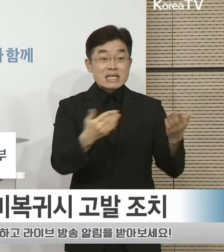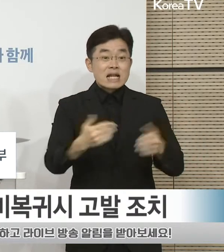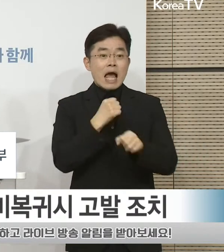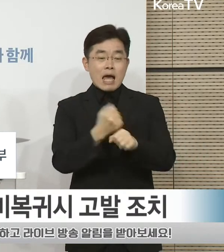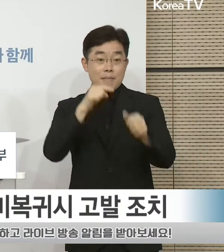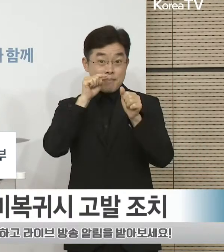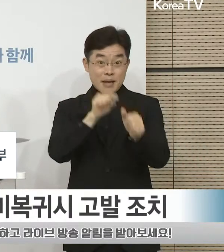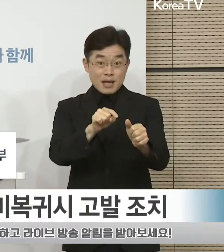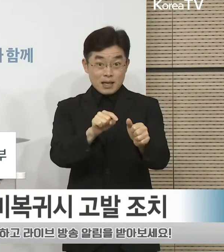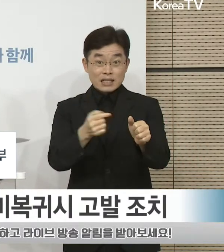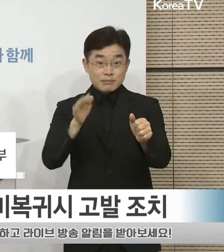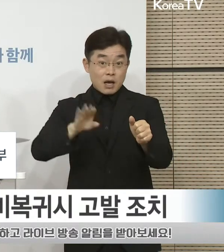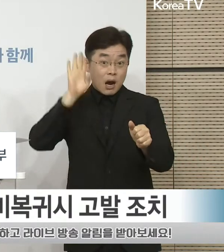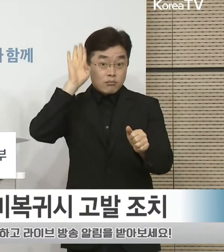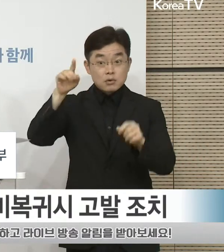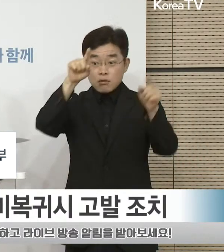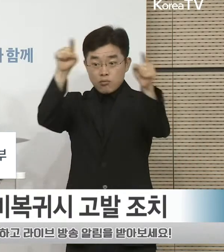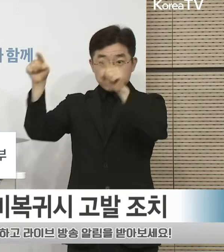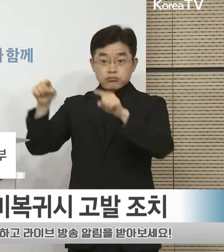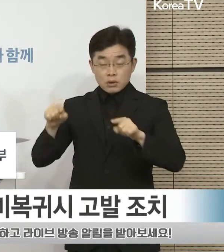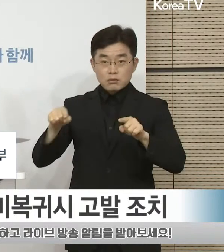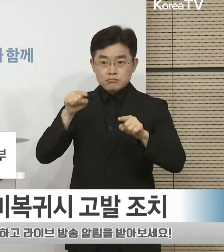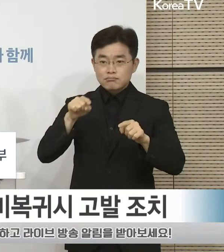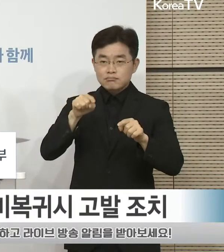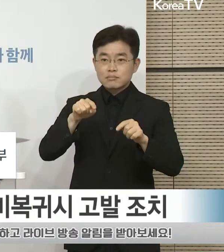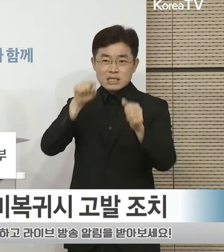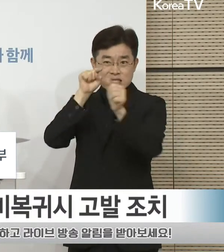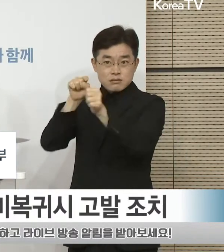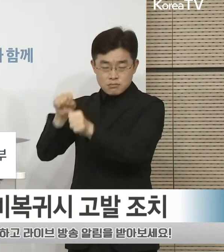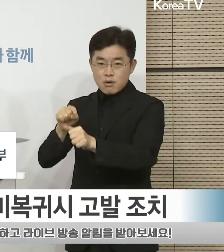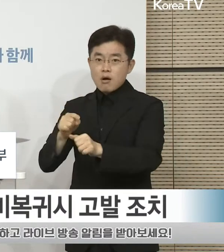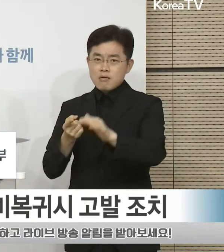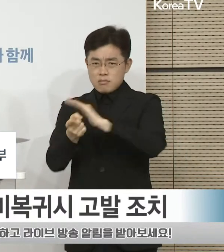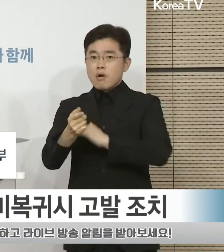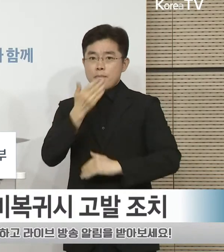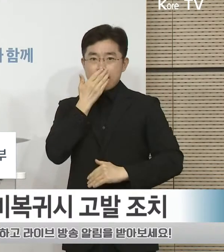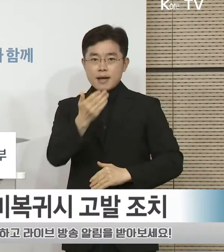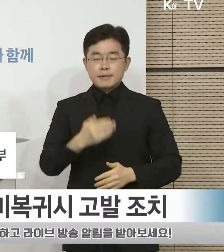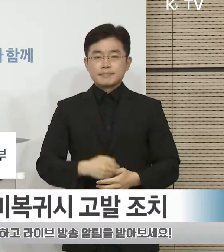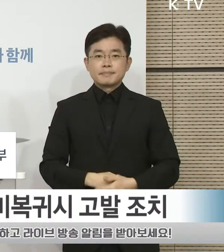개시 명령을 전국적으로 확대하는 것도 검토하고 있습니다.